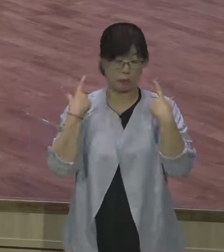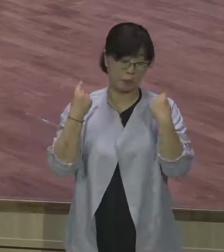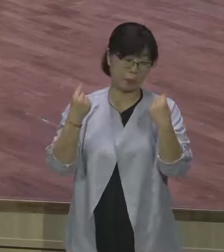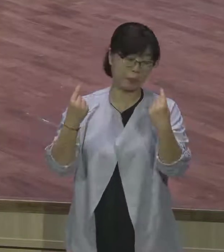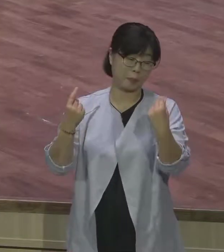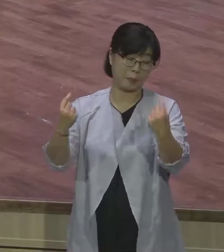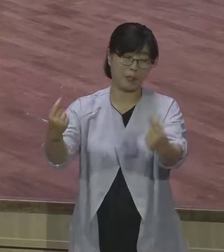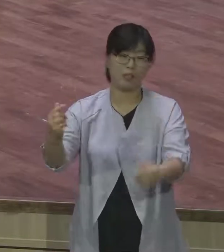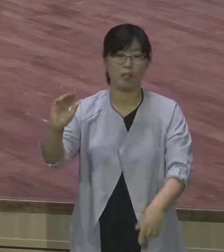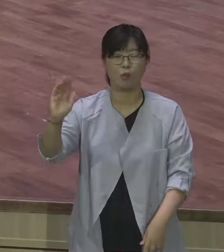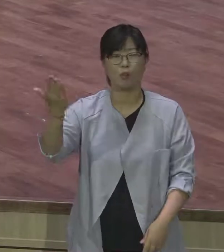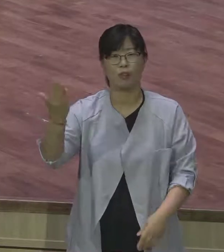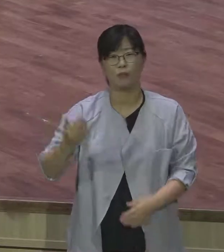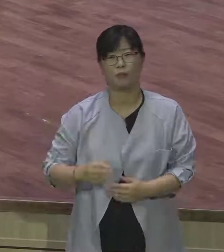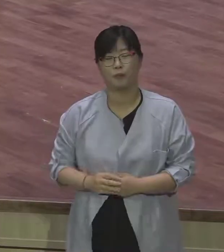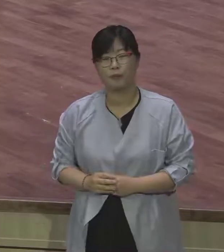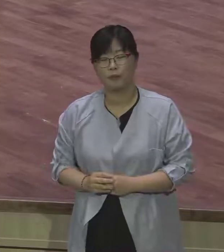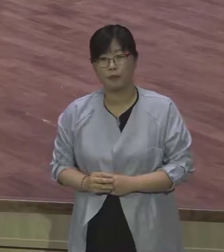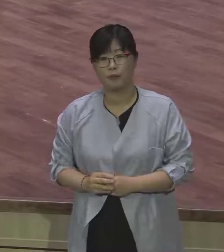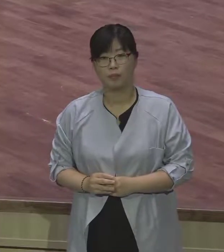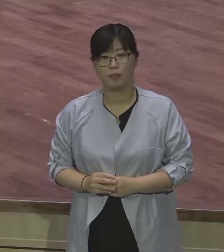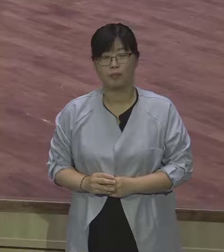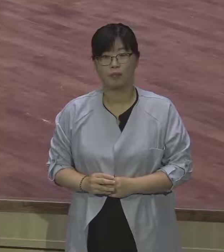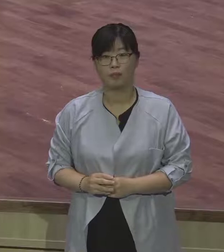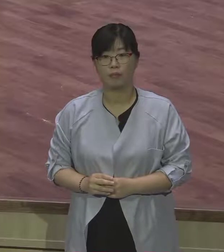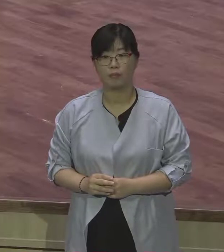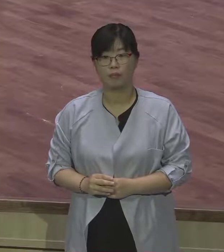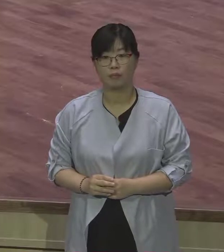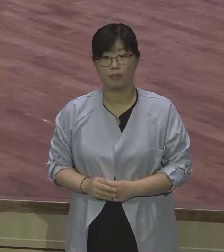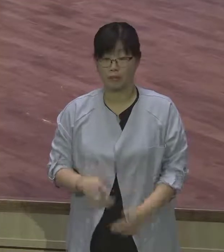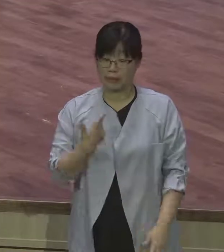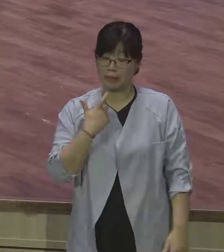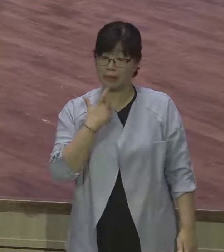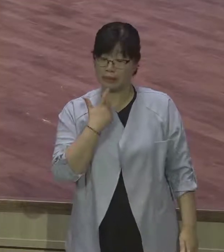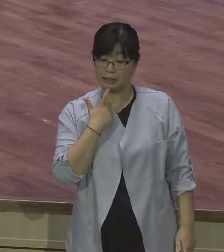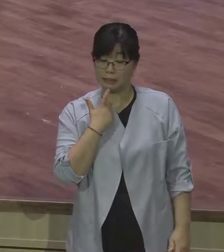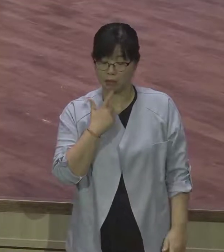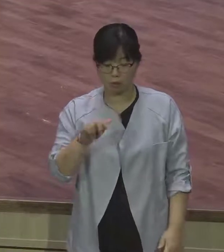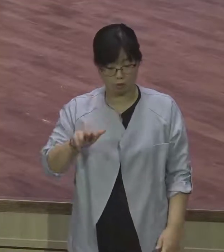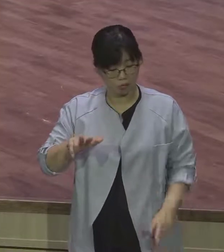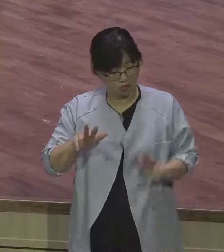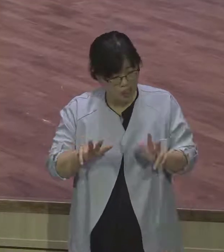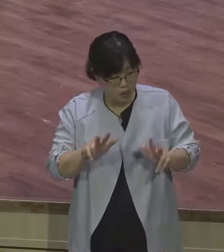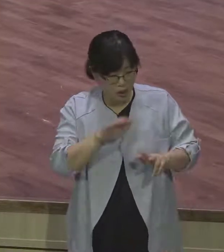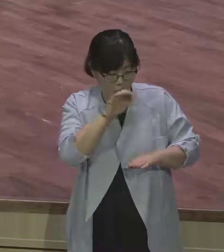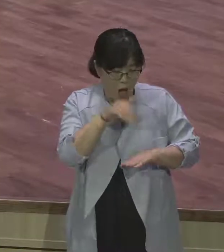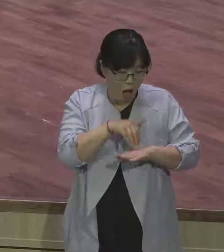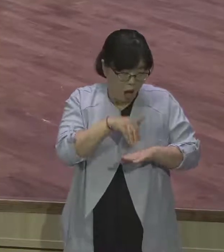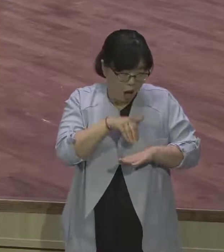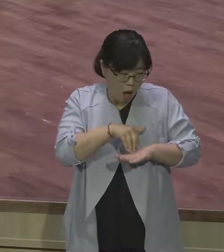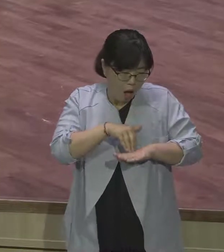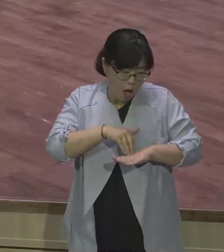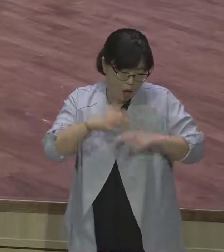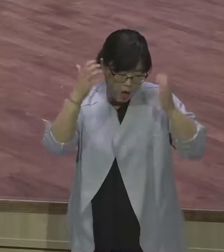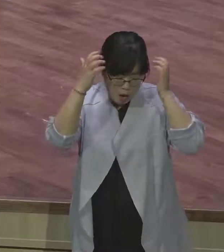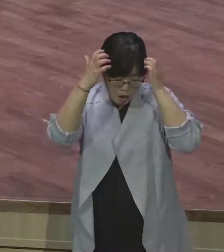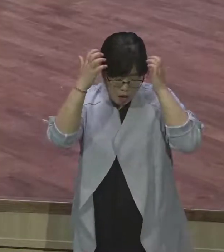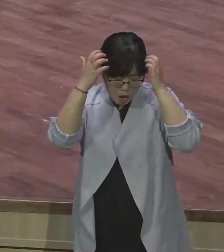야곱의 경우처럼 연단의 시간표가 있게 마련입니다. 그래서 야곱은 연단 받는 거예요.